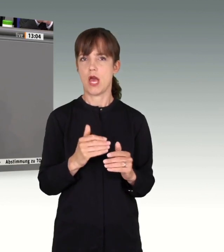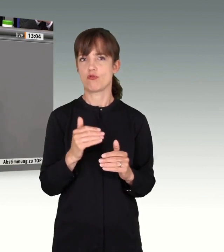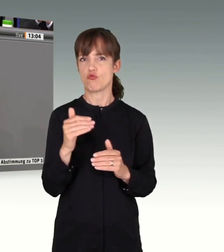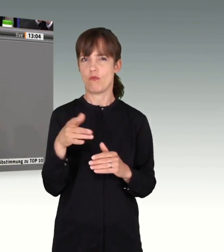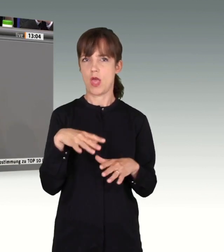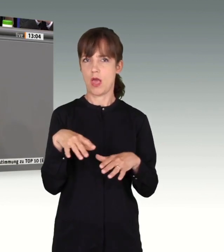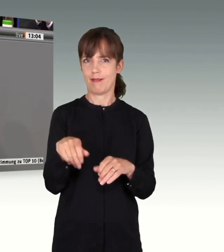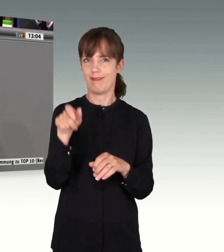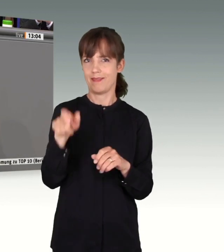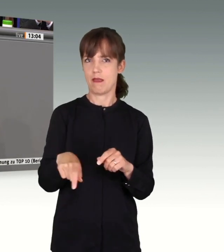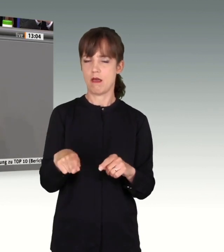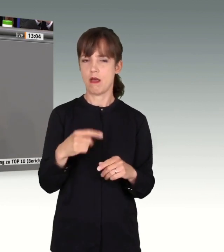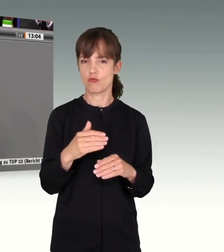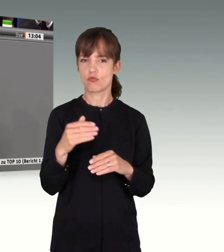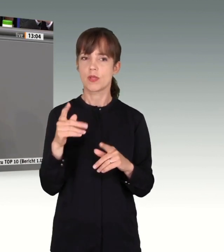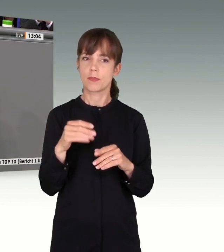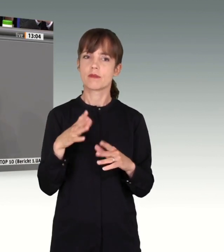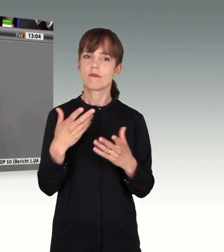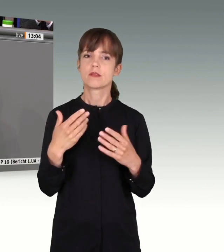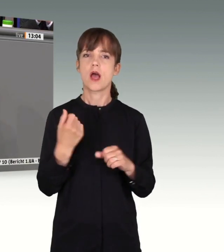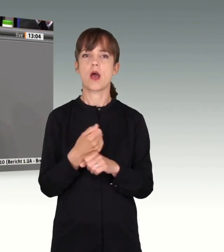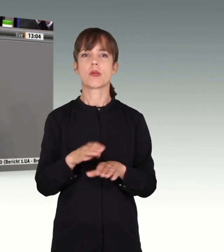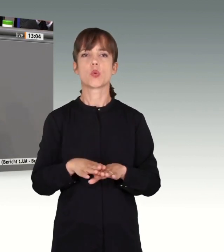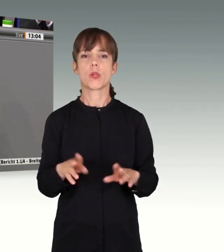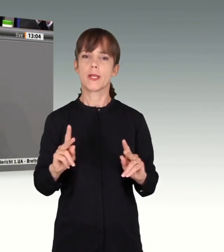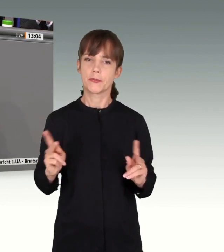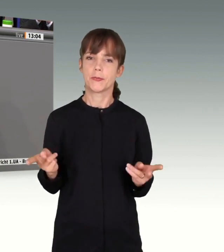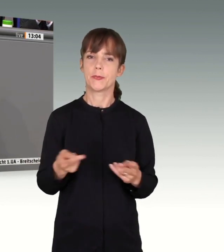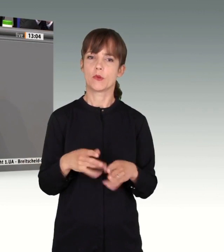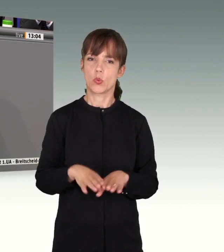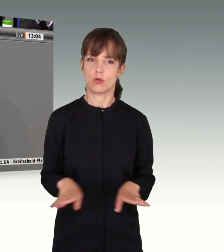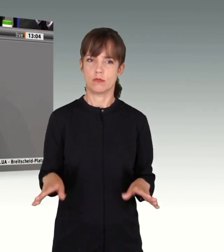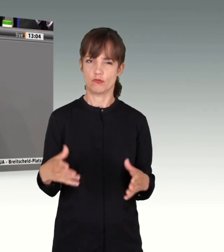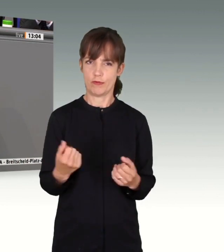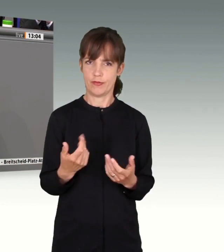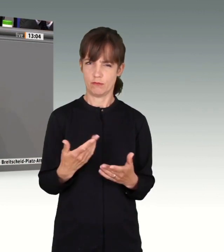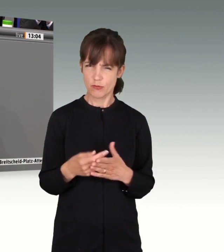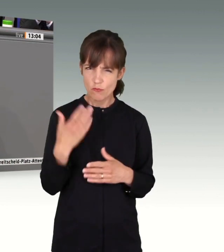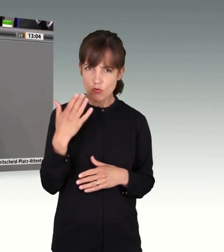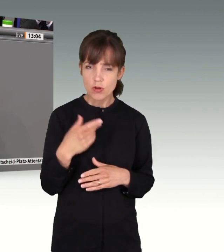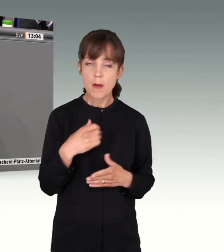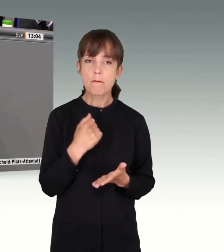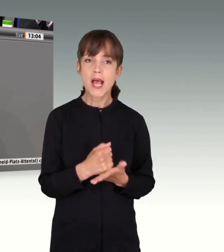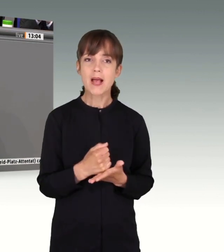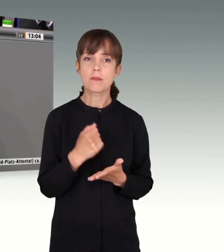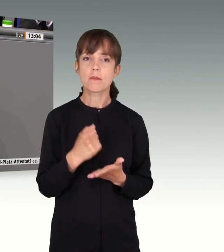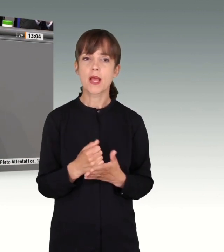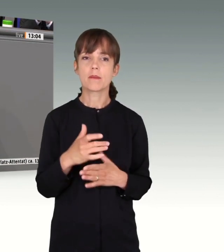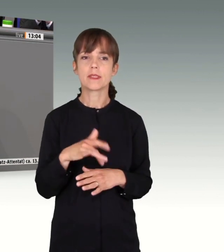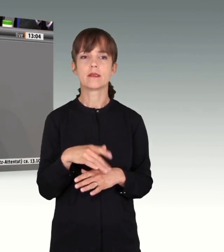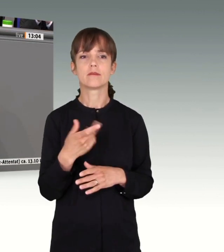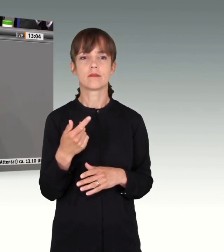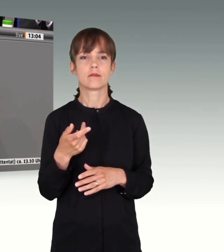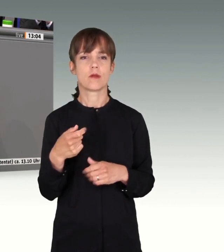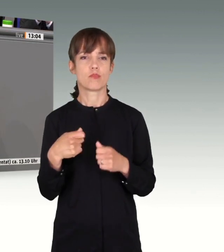Attentäters ein, um eine einvernehmliche Arbeitsgrundlage schaffen zu können. Das muss man sich vorstellen. werden gestandene Beamtinnen und Beamte beim Generalbundesanwalt